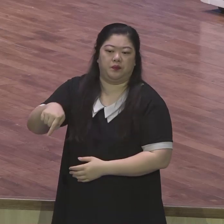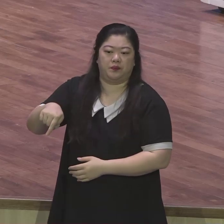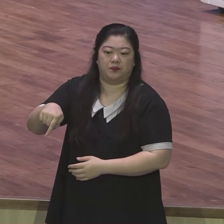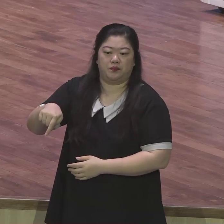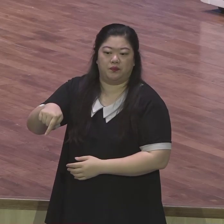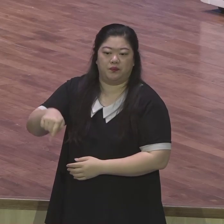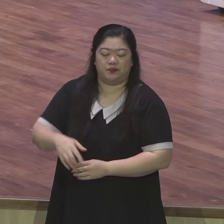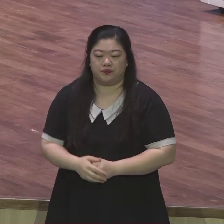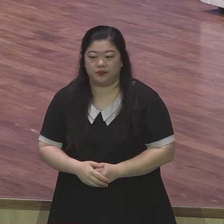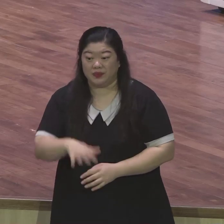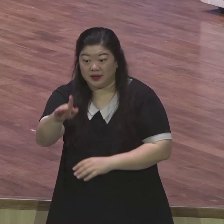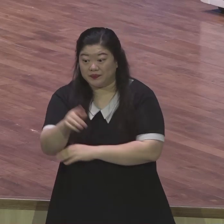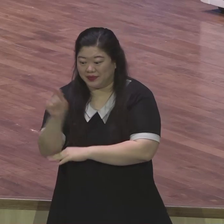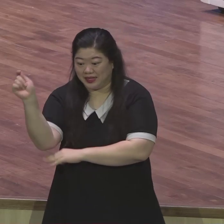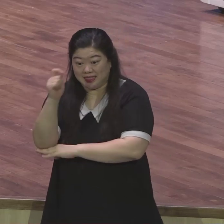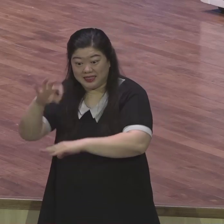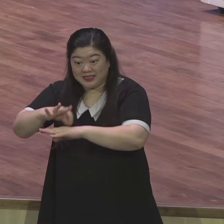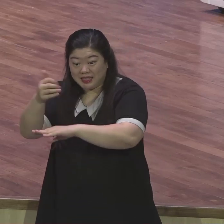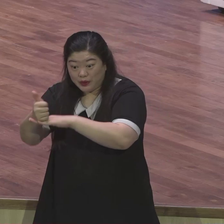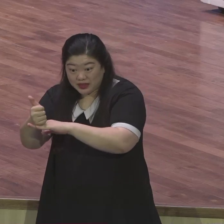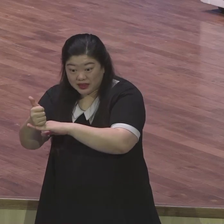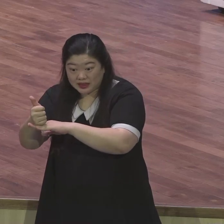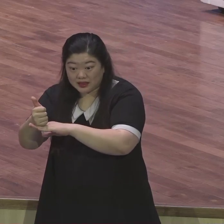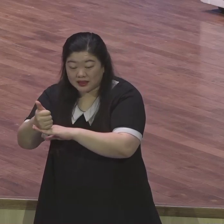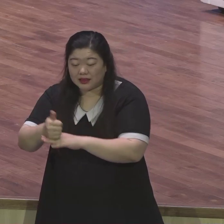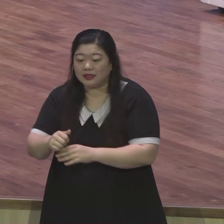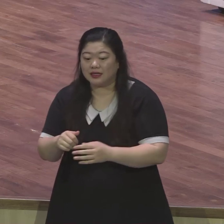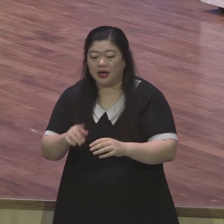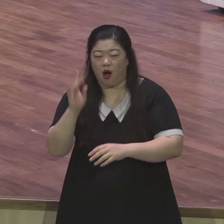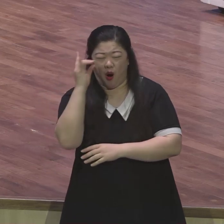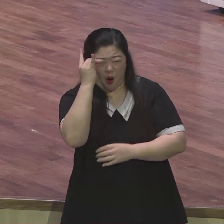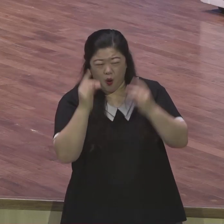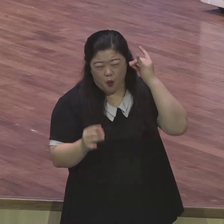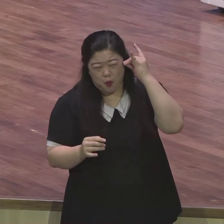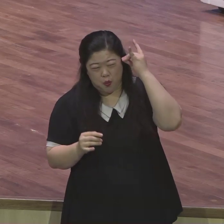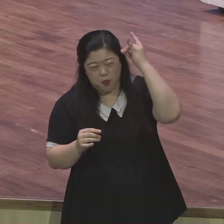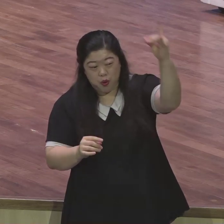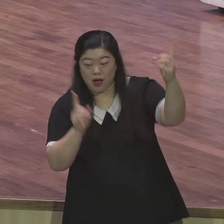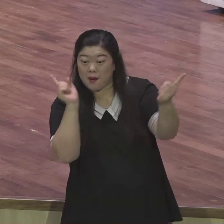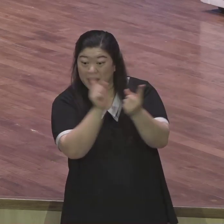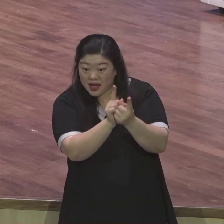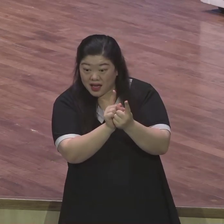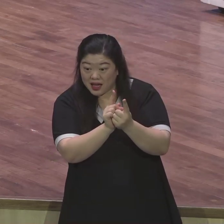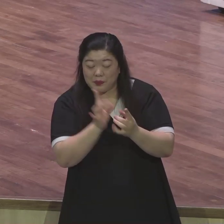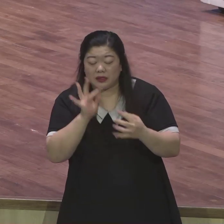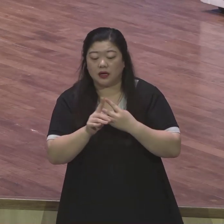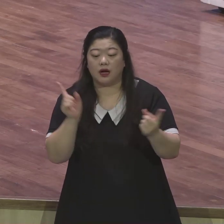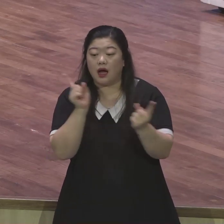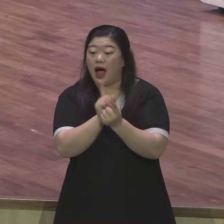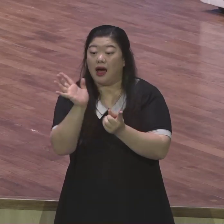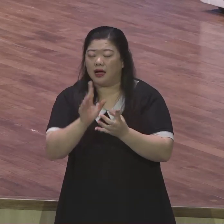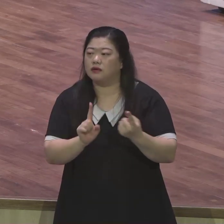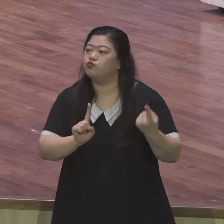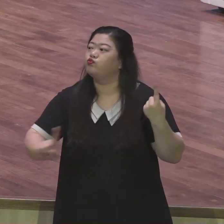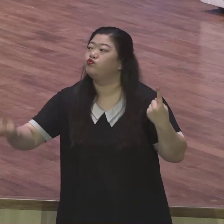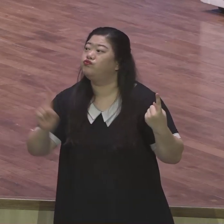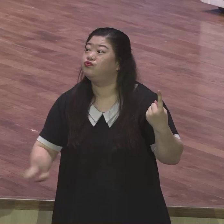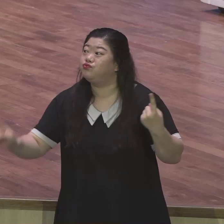다윗이 골리앗을 만나지 않는 게 응답이 아니라 골리앗 앞에 선 게 응답이에요 골리앗 같은 말도 안 되는 큰